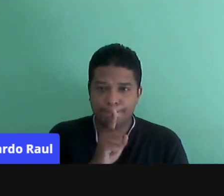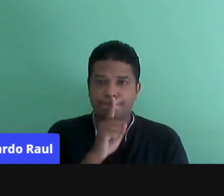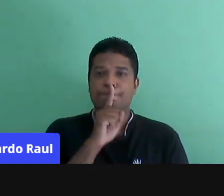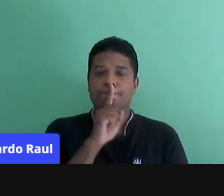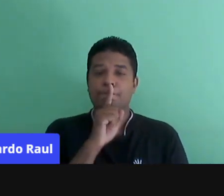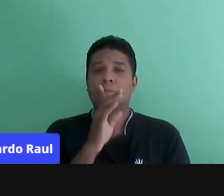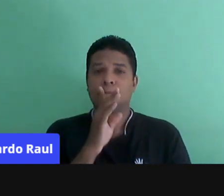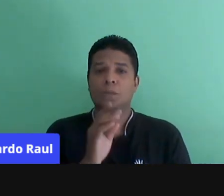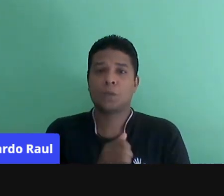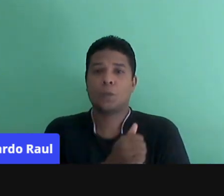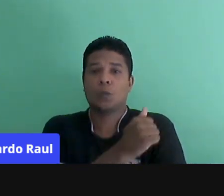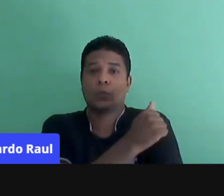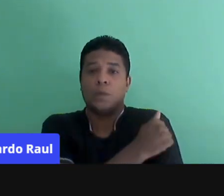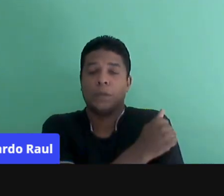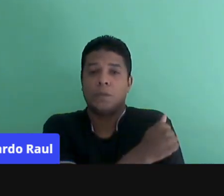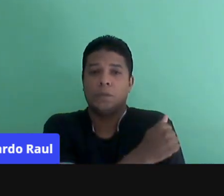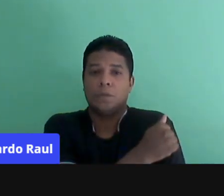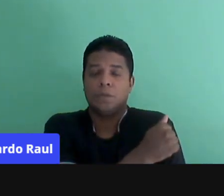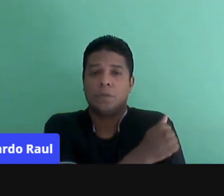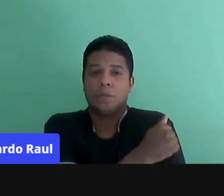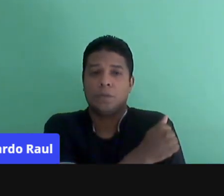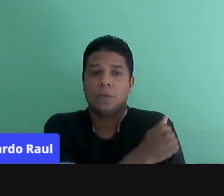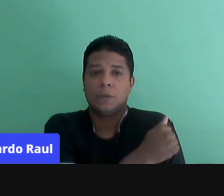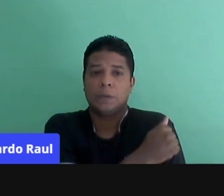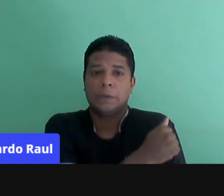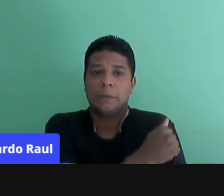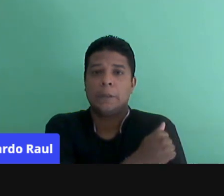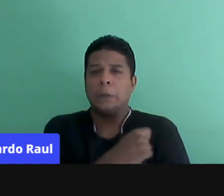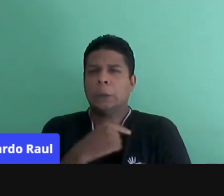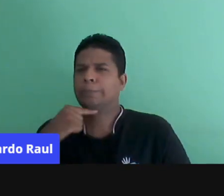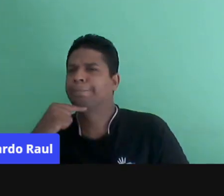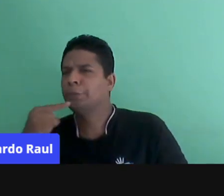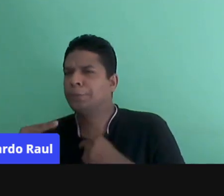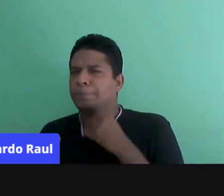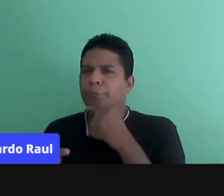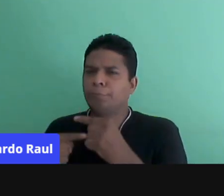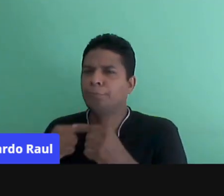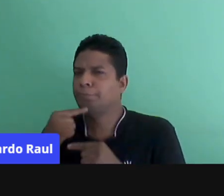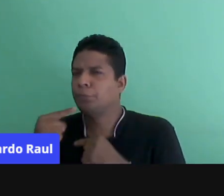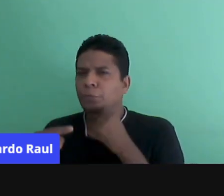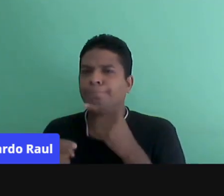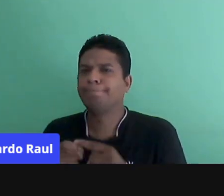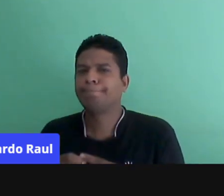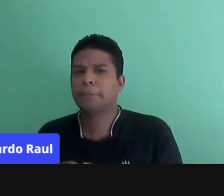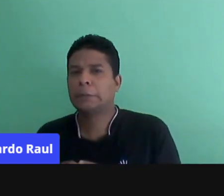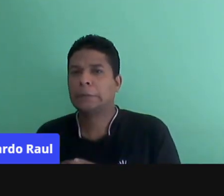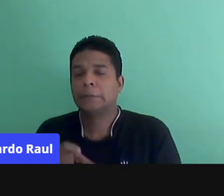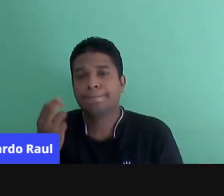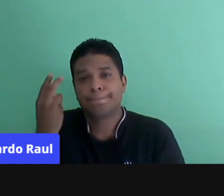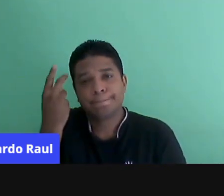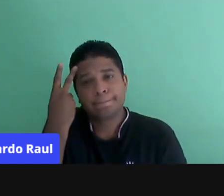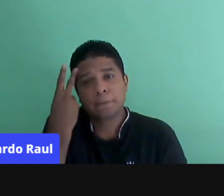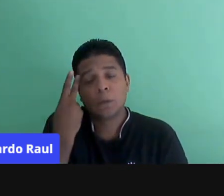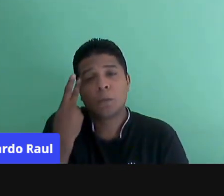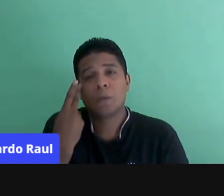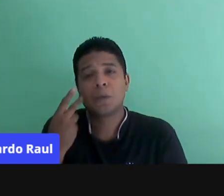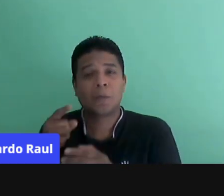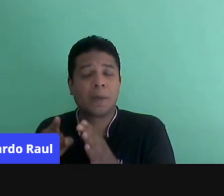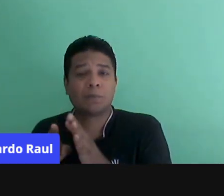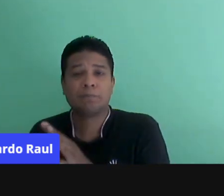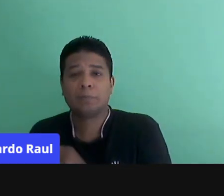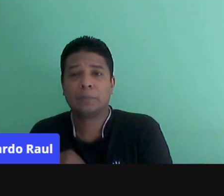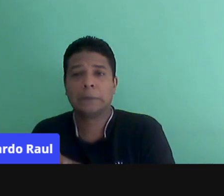Muitas vezes, dos alunos que possuem milhões de dúvidas, mas não perguntam por vergonha, por medo, por animotivos.